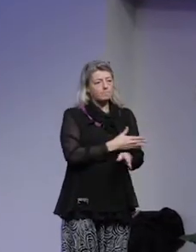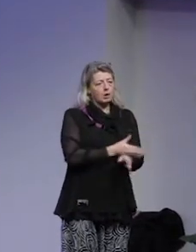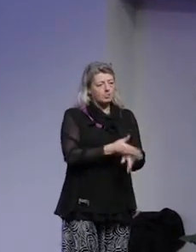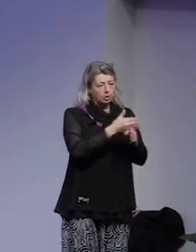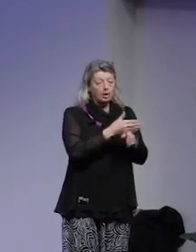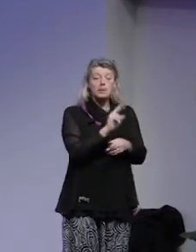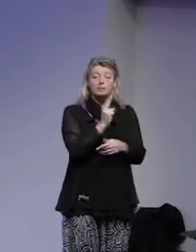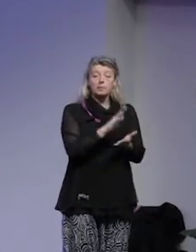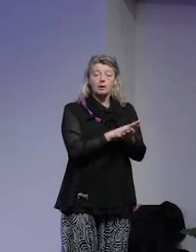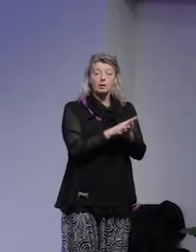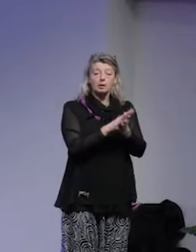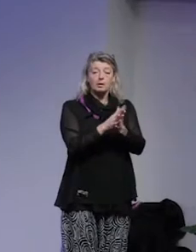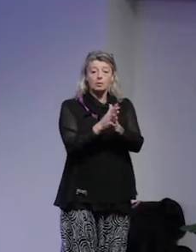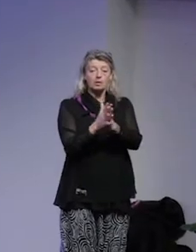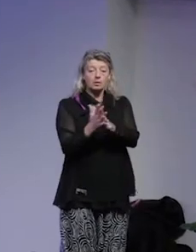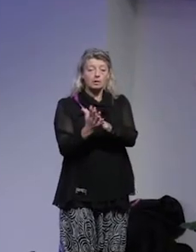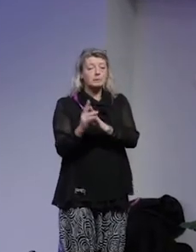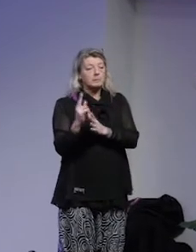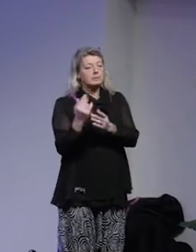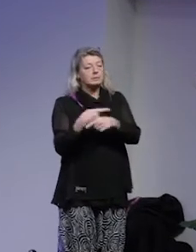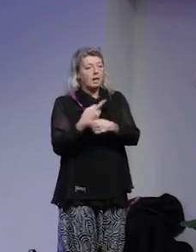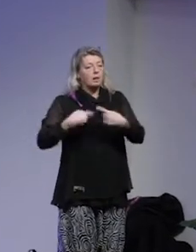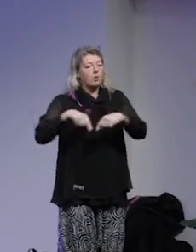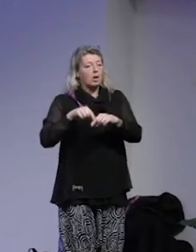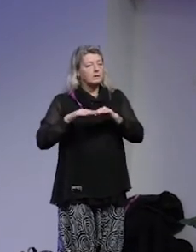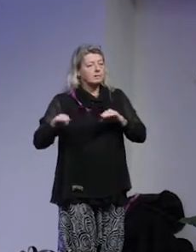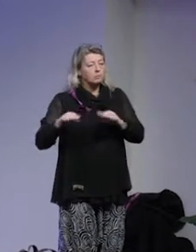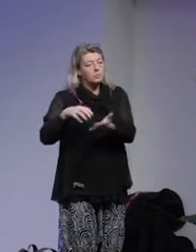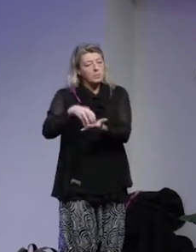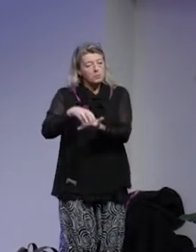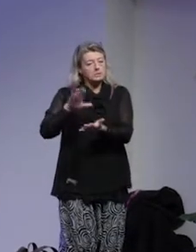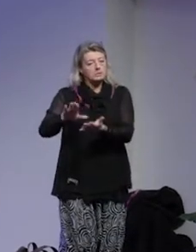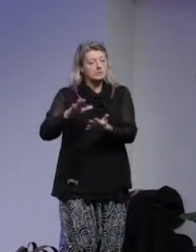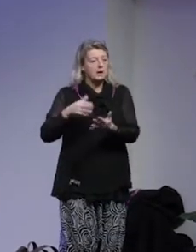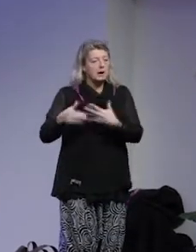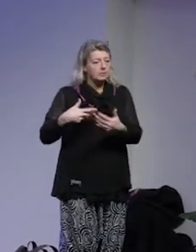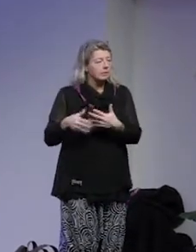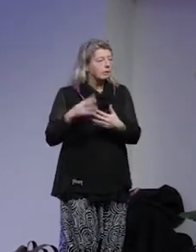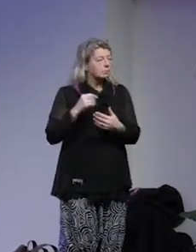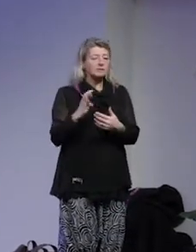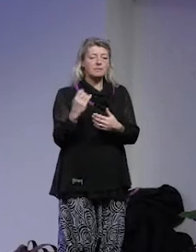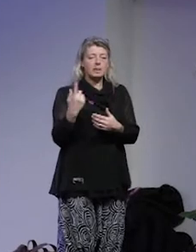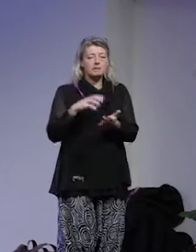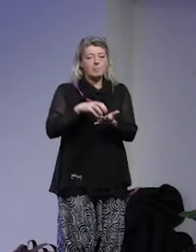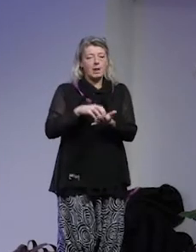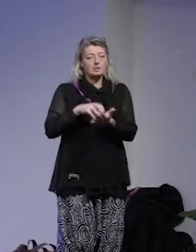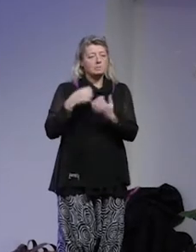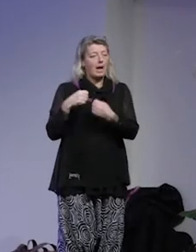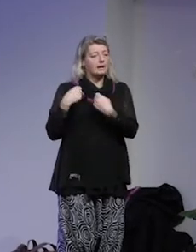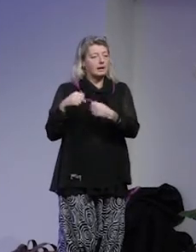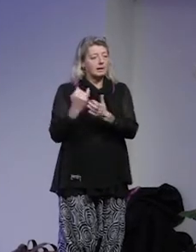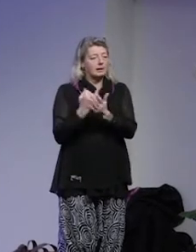Medan det är allt eftersom har kommit ner till att handla om den lokala nivån, kommunernas arbete och då civilsamhället som agerar